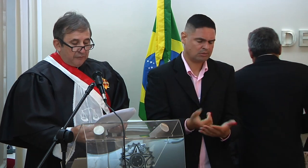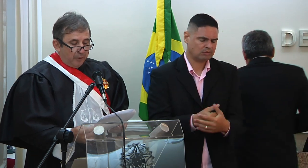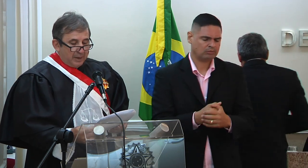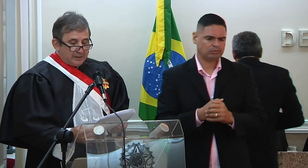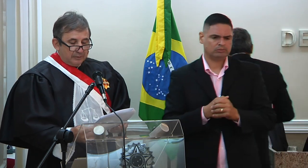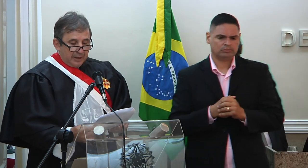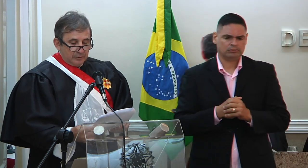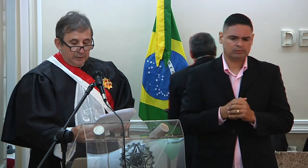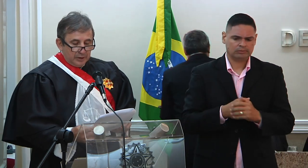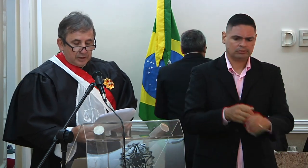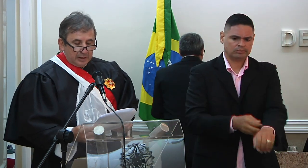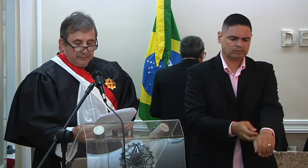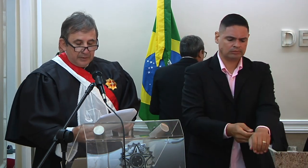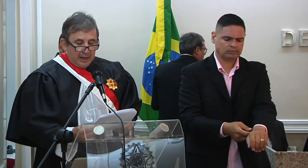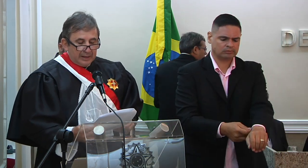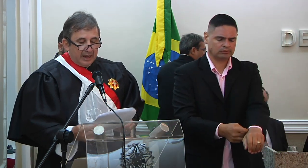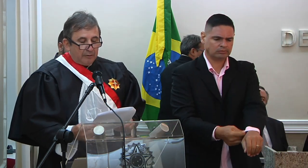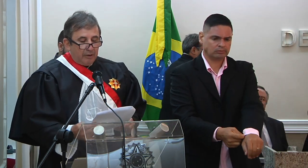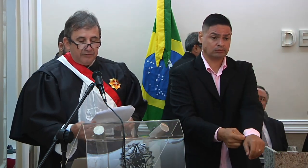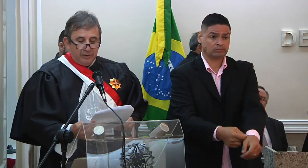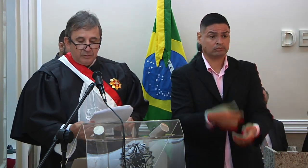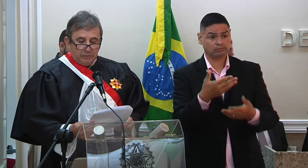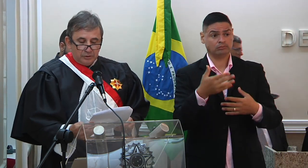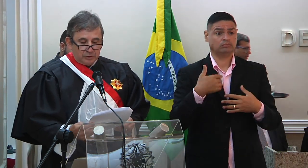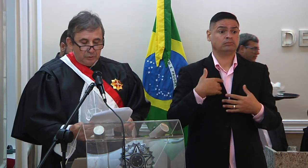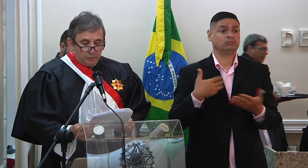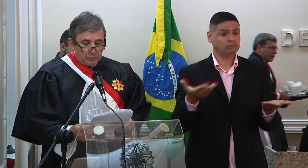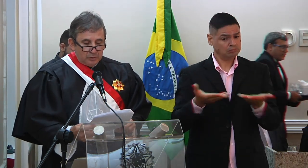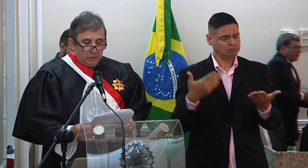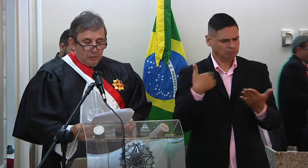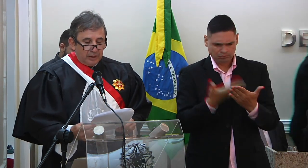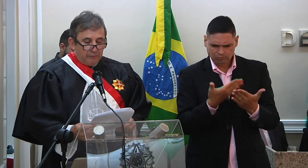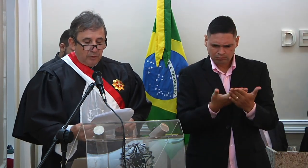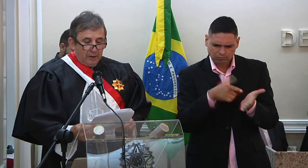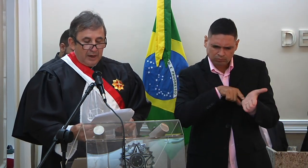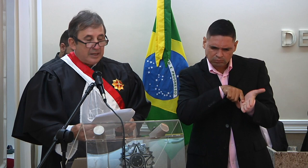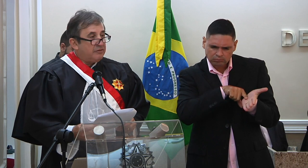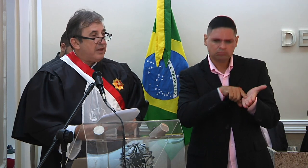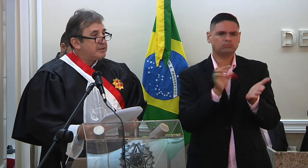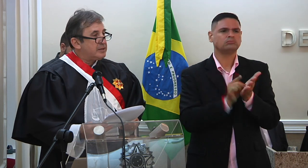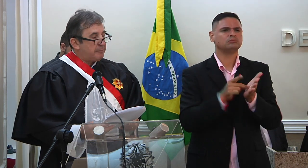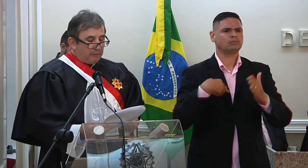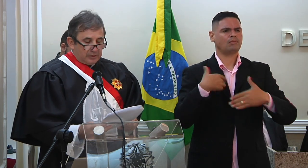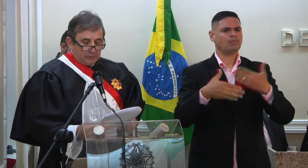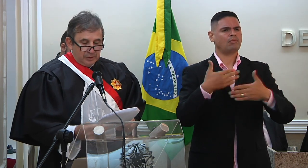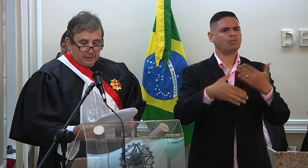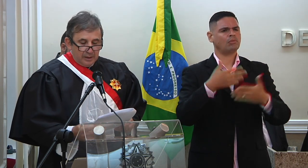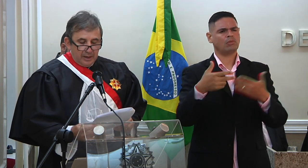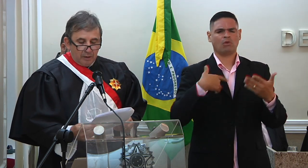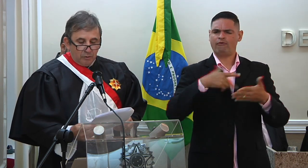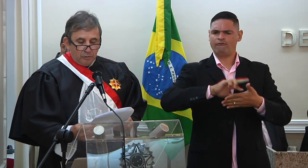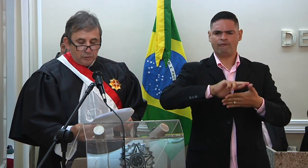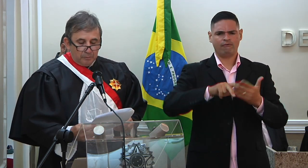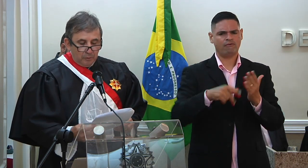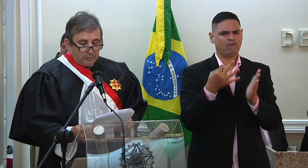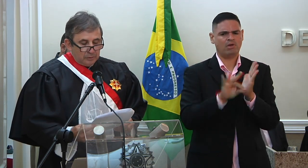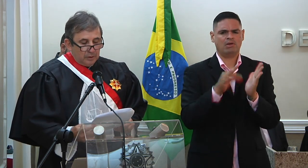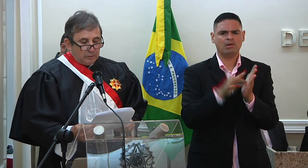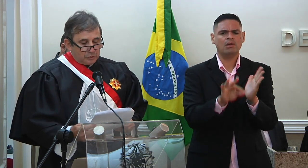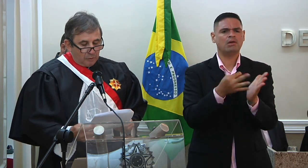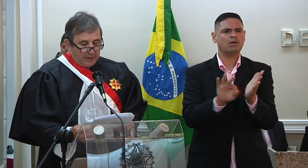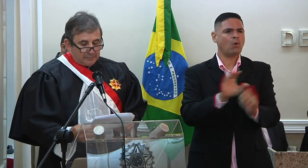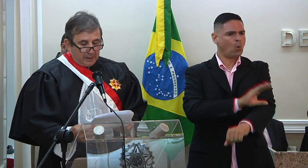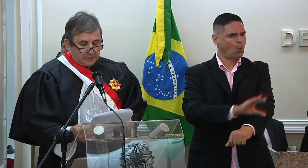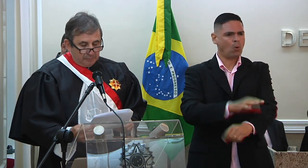A sólida formação na área jurídica, aliada ao afínco nos estudos, o levou a diversas aprovações em concurso